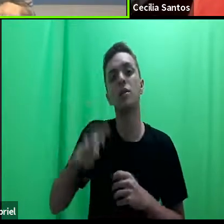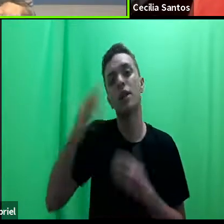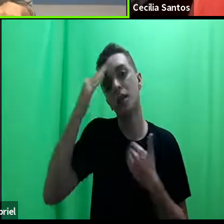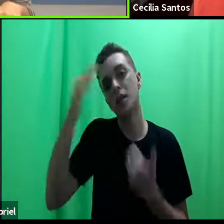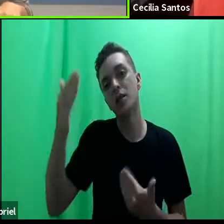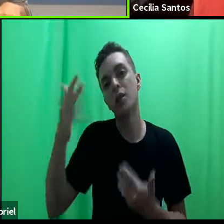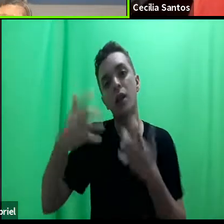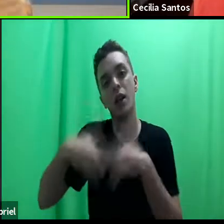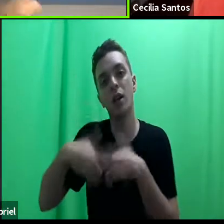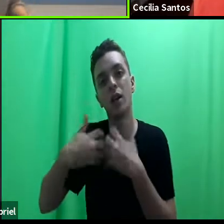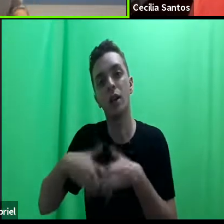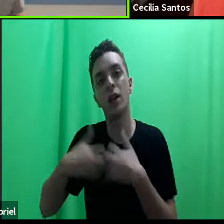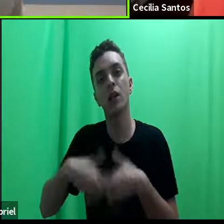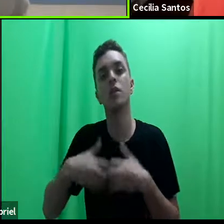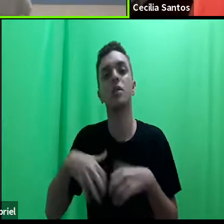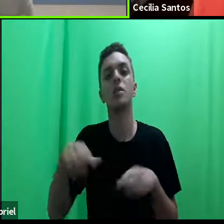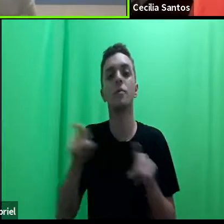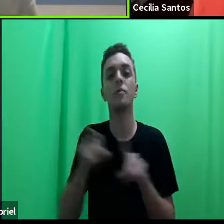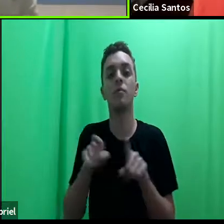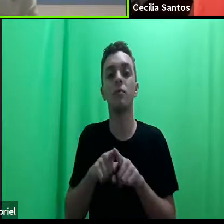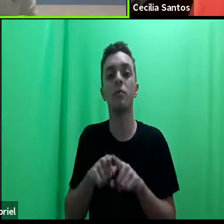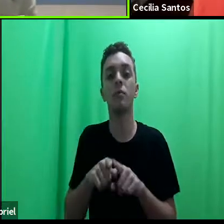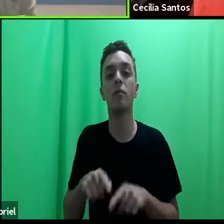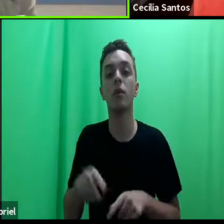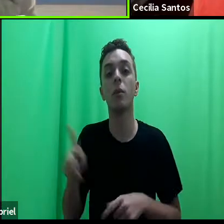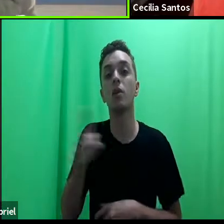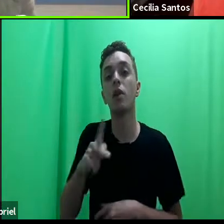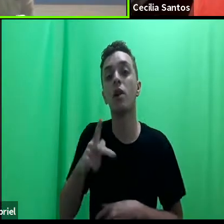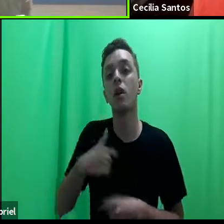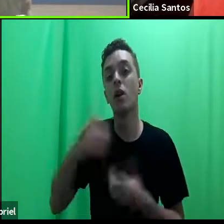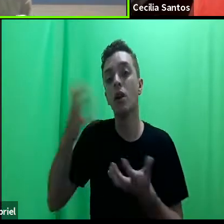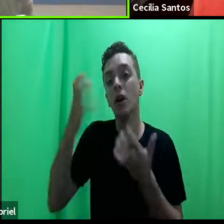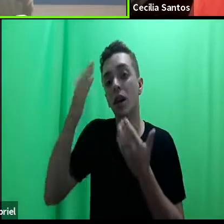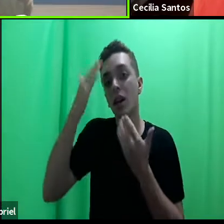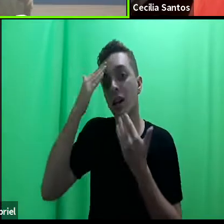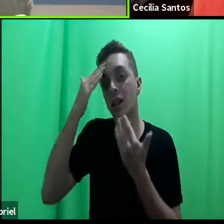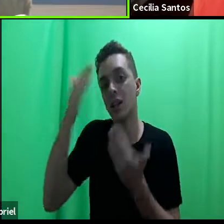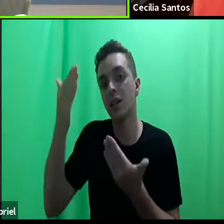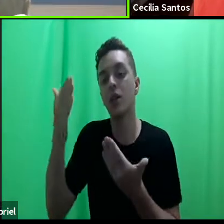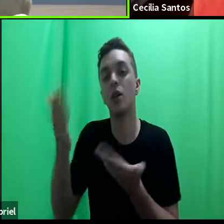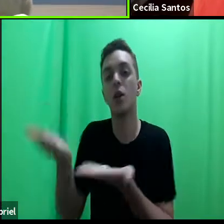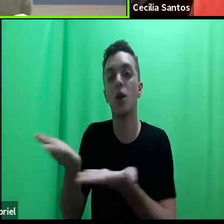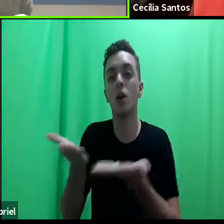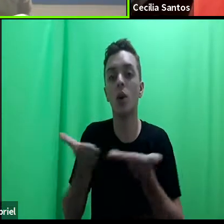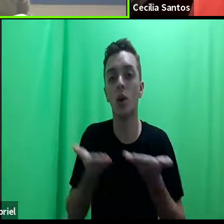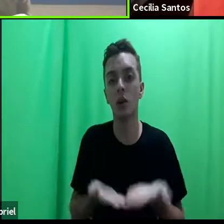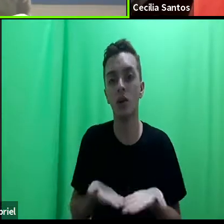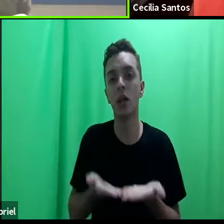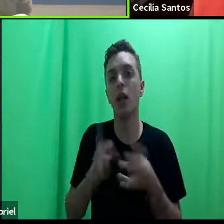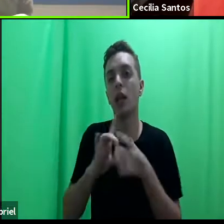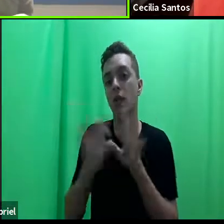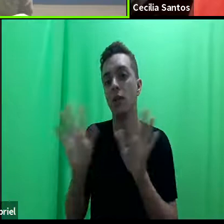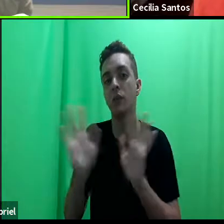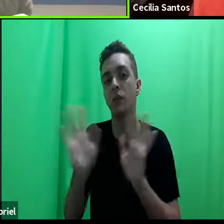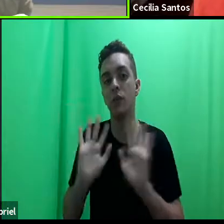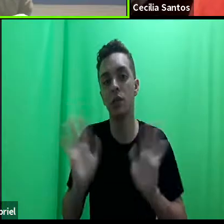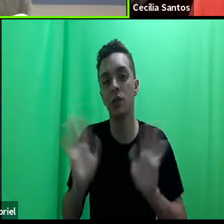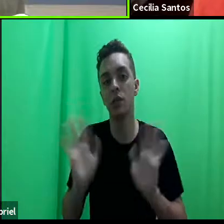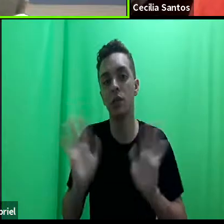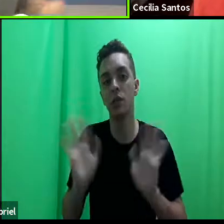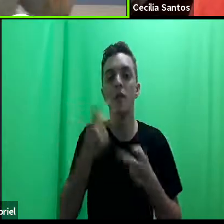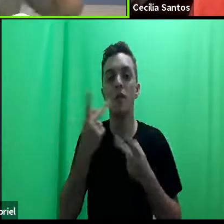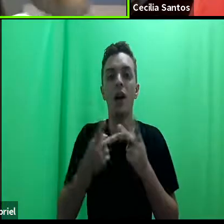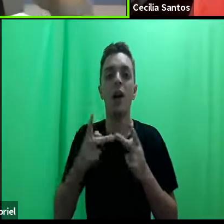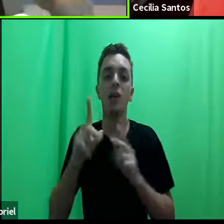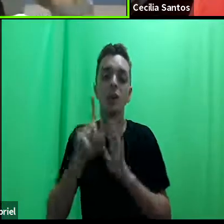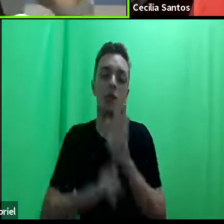reflexões super pertinentes. Professora, quero te agradecer, te convidar a fazer considerações finais, eu acho que é um desafio falar de direitos humanos,